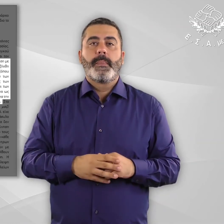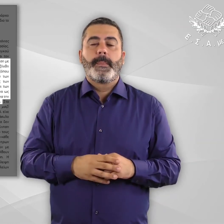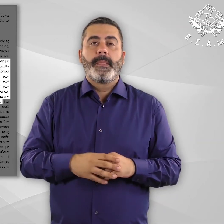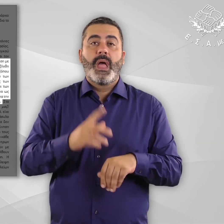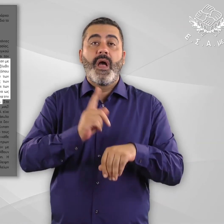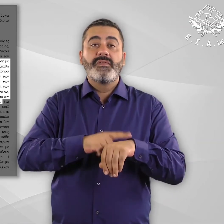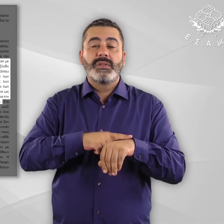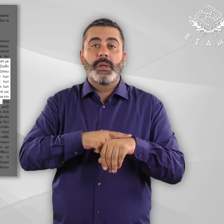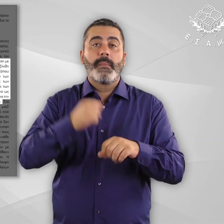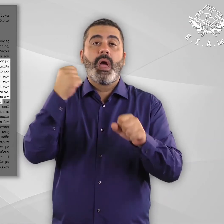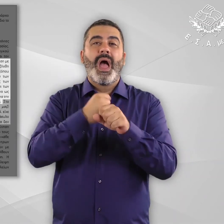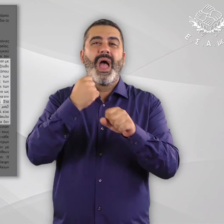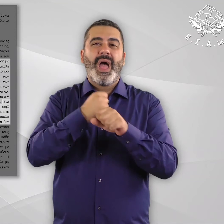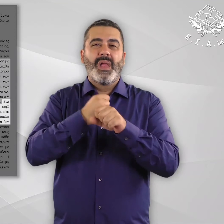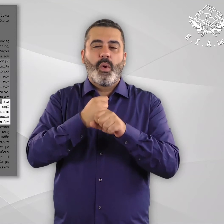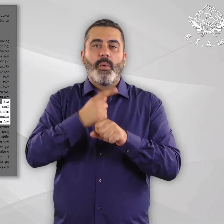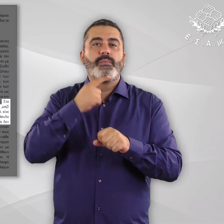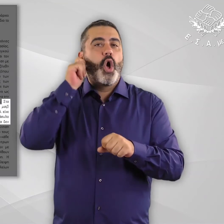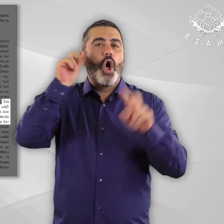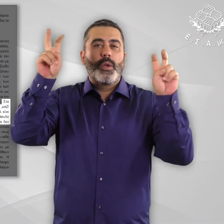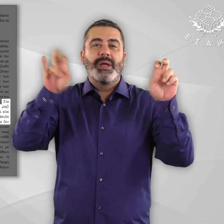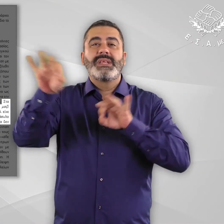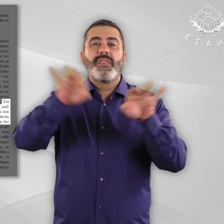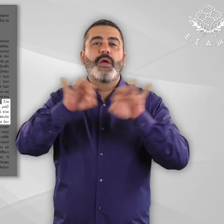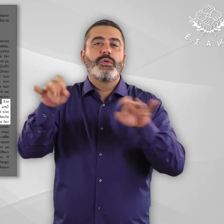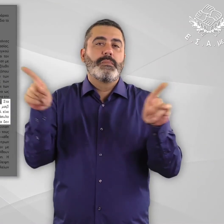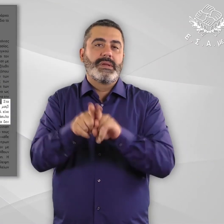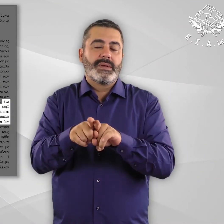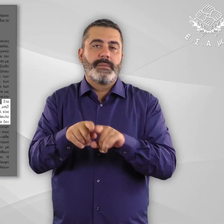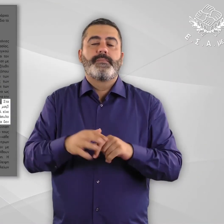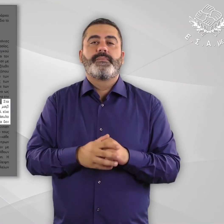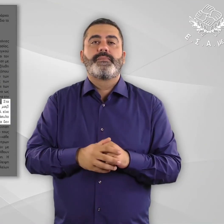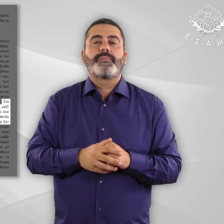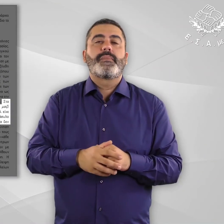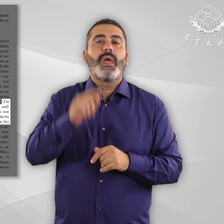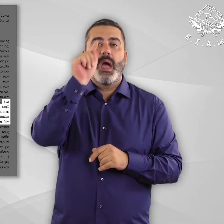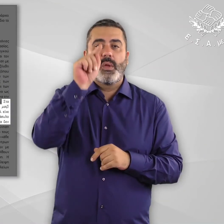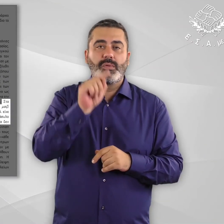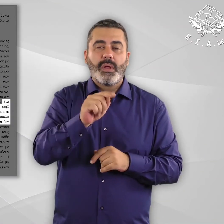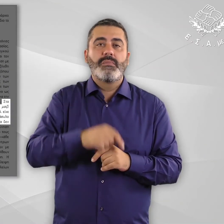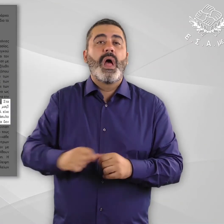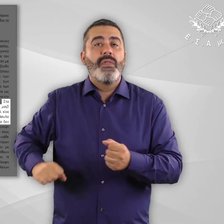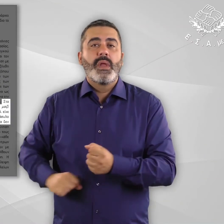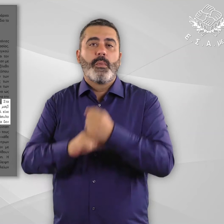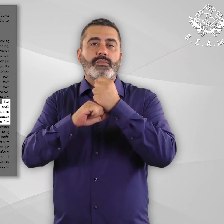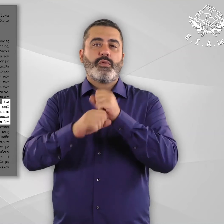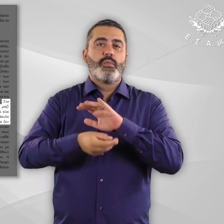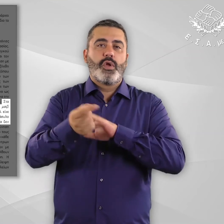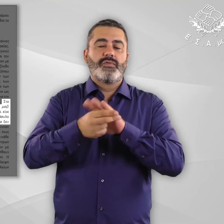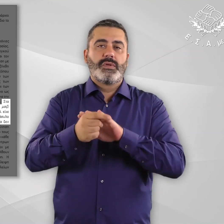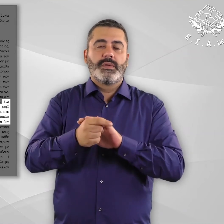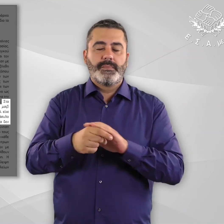πληροφόρηση και υποστήριξη. Στα πλαίσια ελοποίησης του έργου εισαγωγικά σχεδιάζοντας μαζί άνω κάτω τελεία,